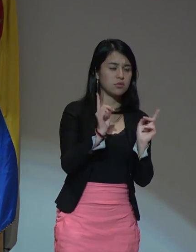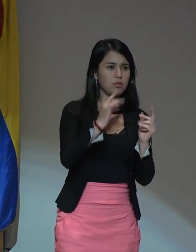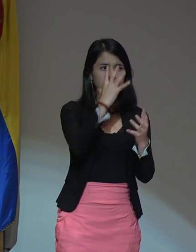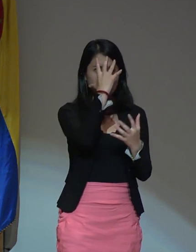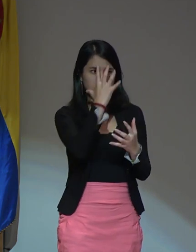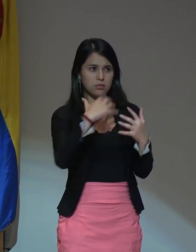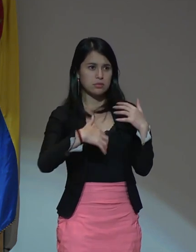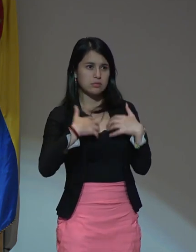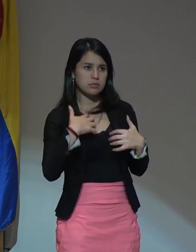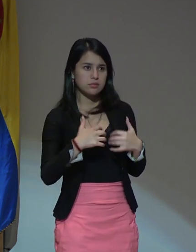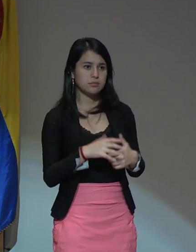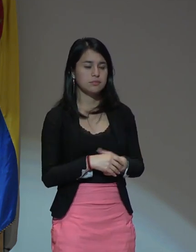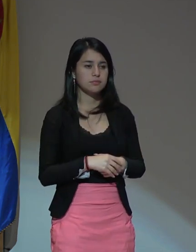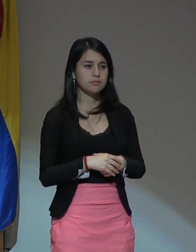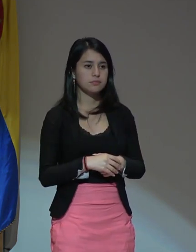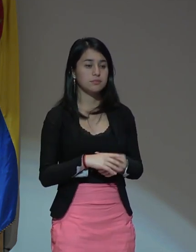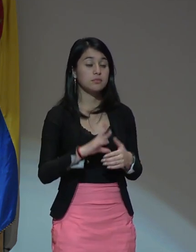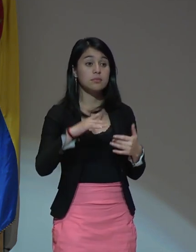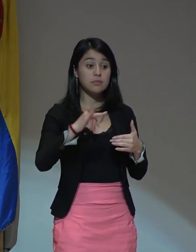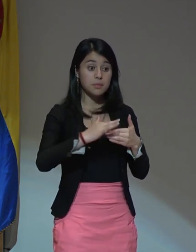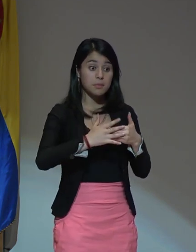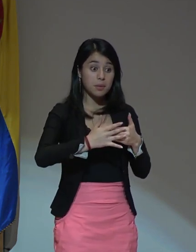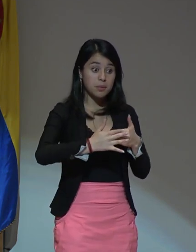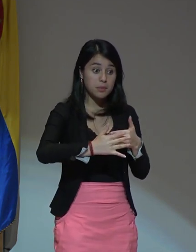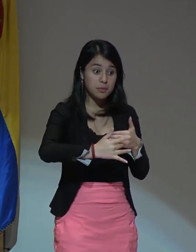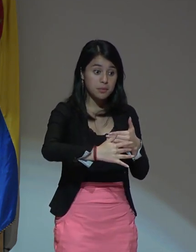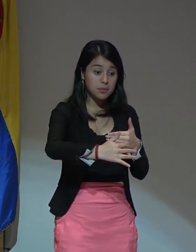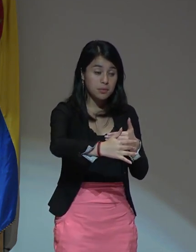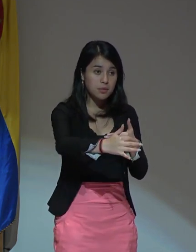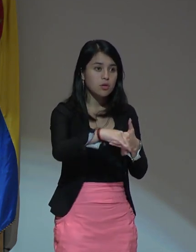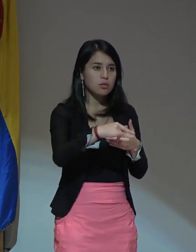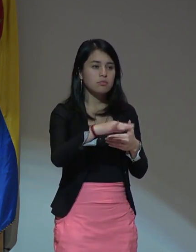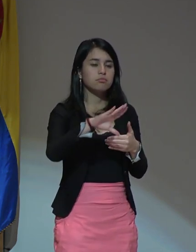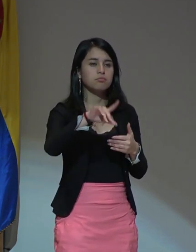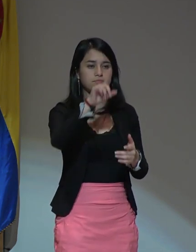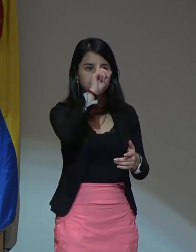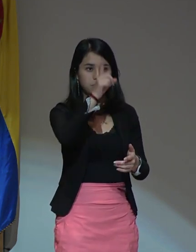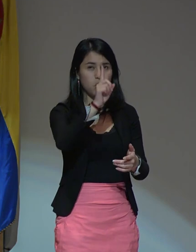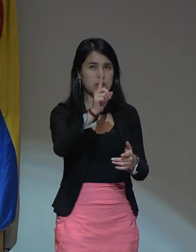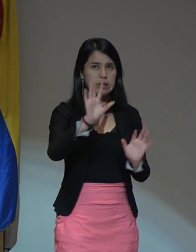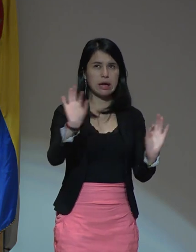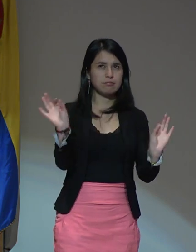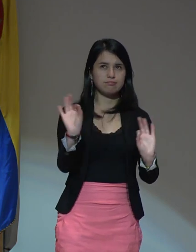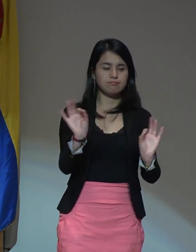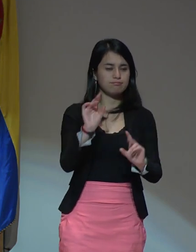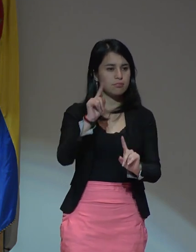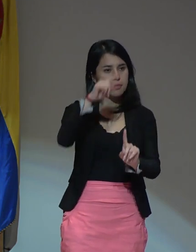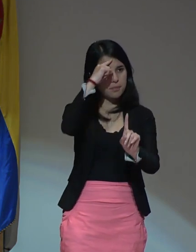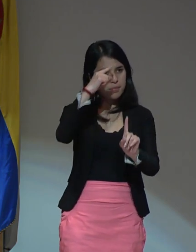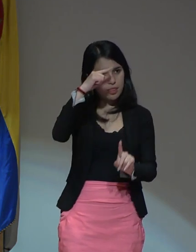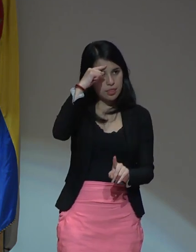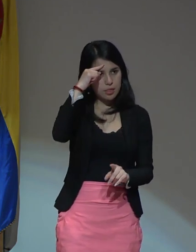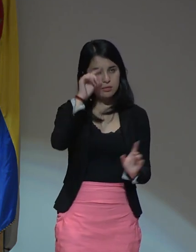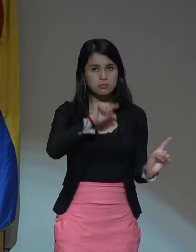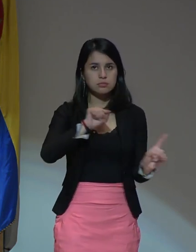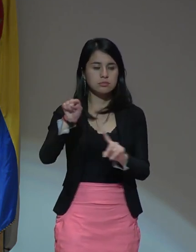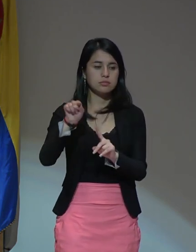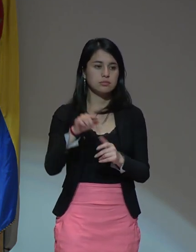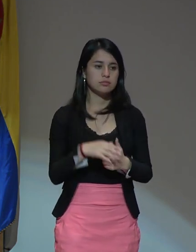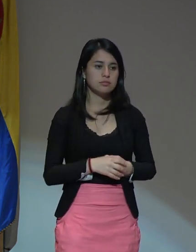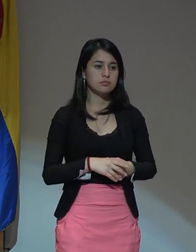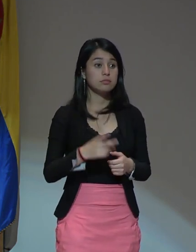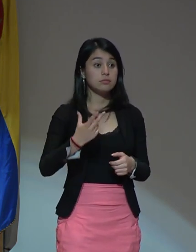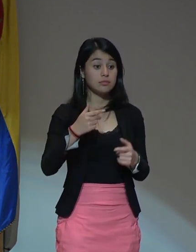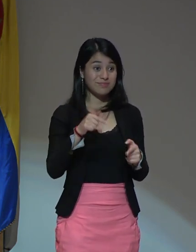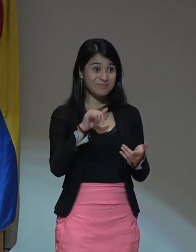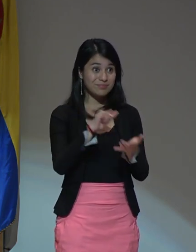miedo y a lo largo en apatía política y pesimismo. En